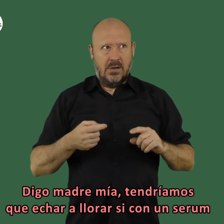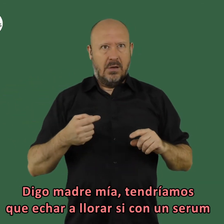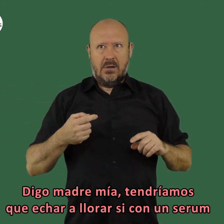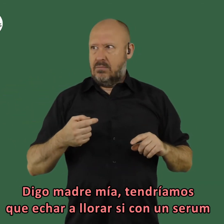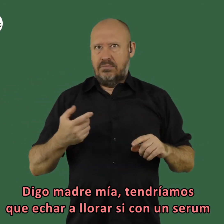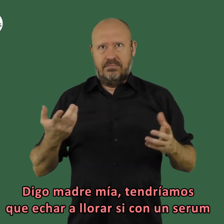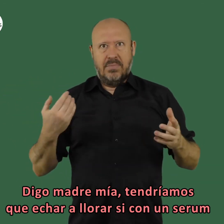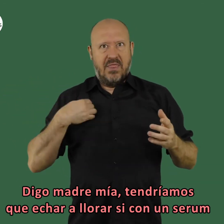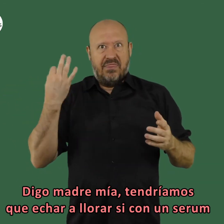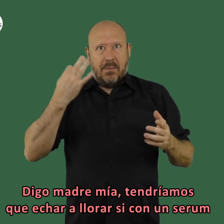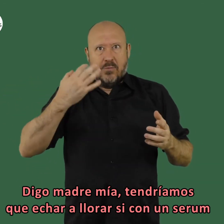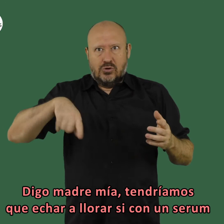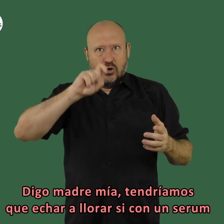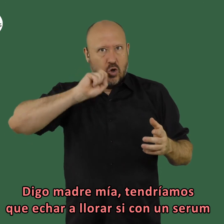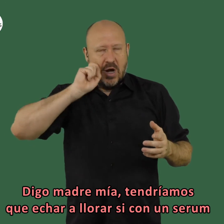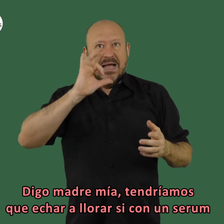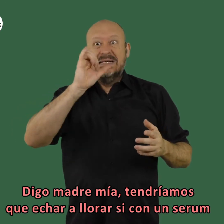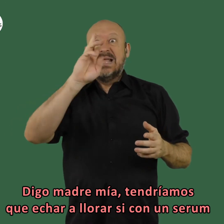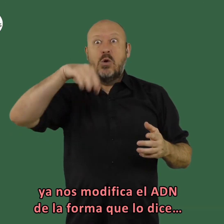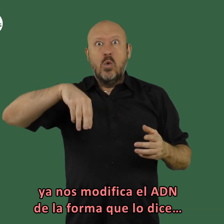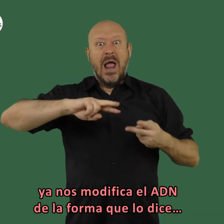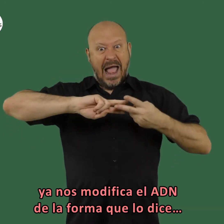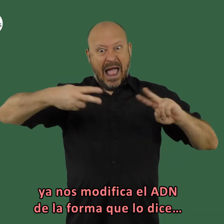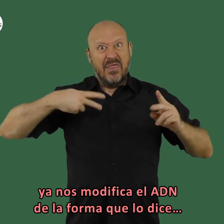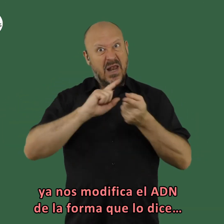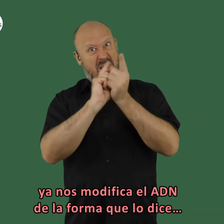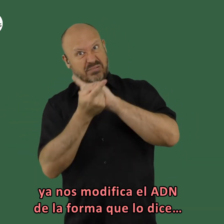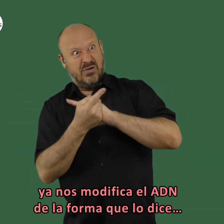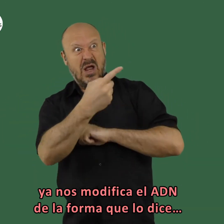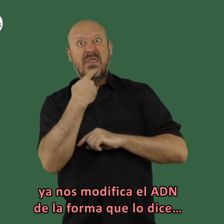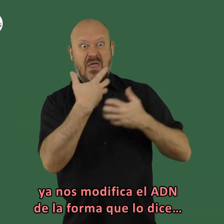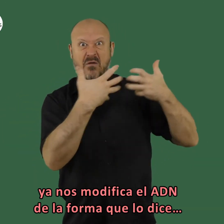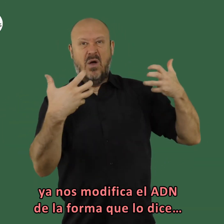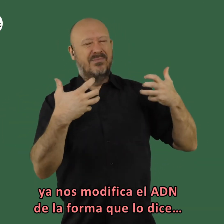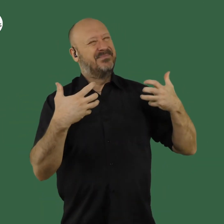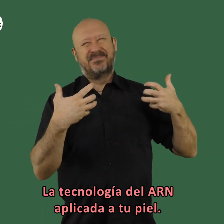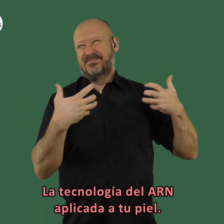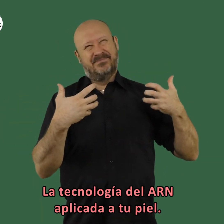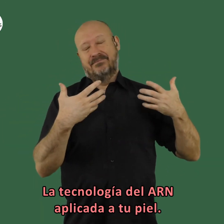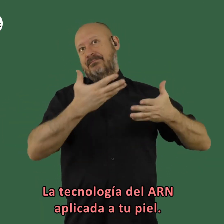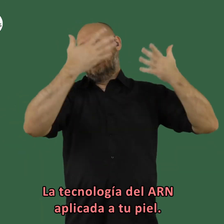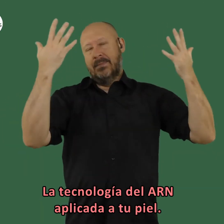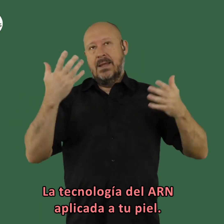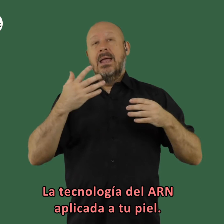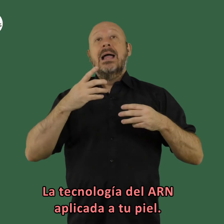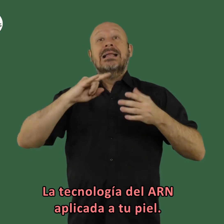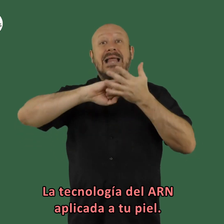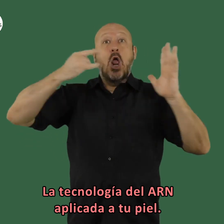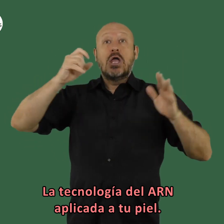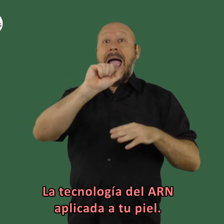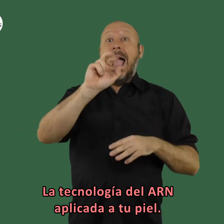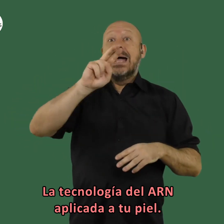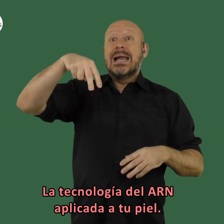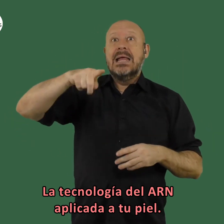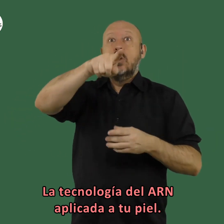sería donde se tendríamos que echar a llorar si con un ser un llano modificar el adn de la forma que lo dice la tecnología del